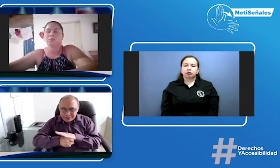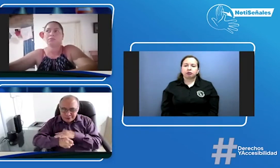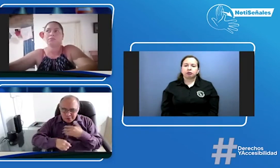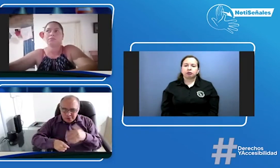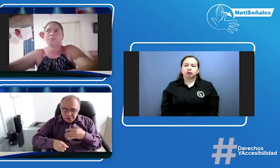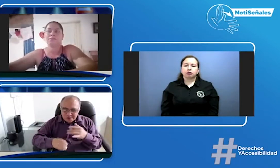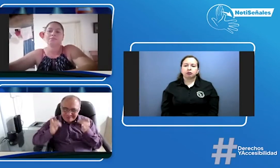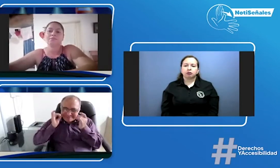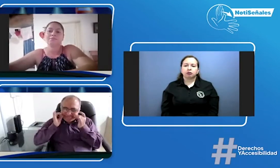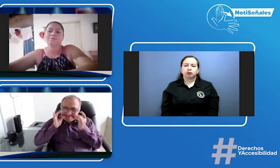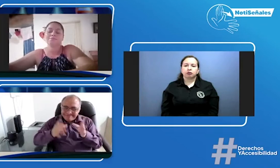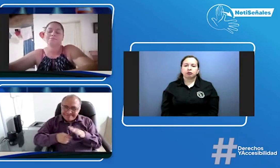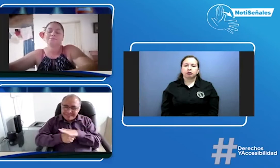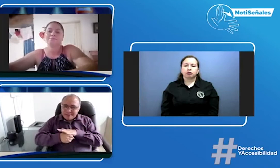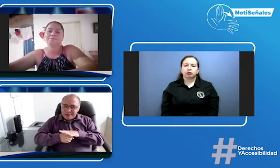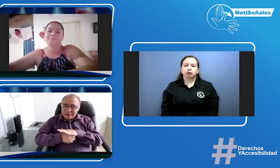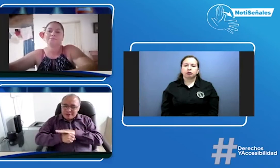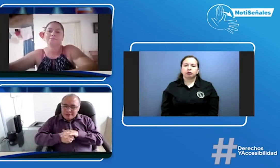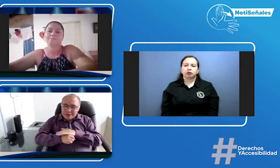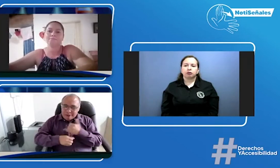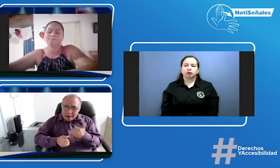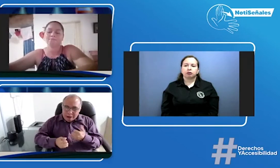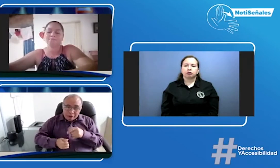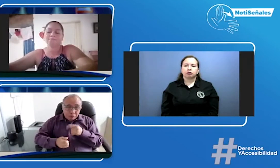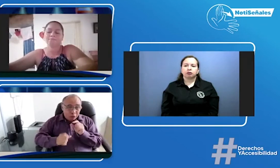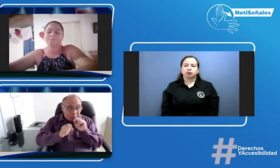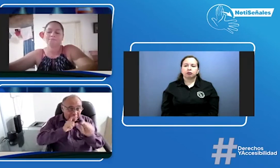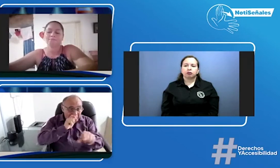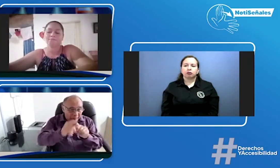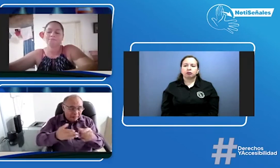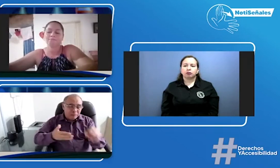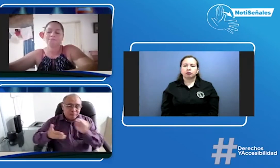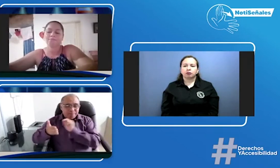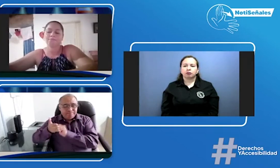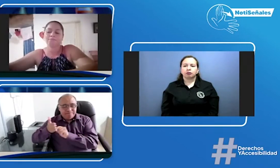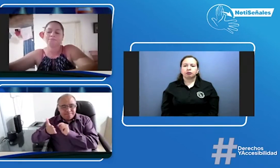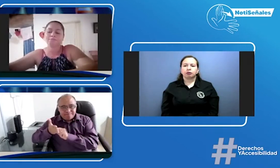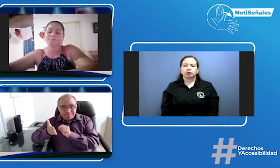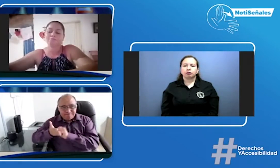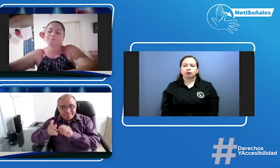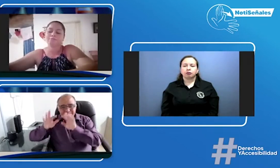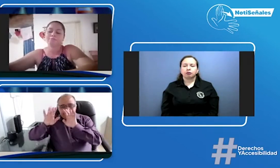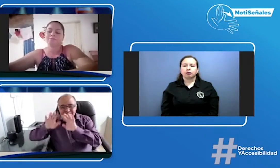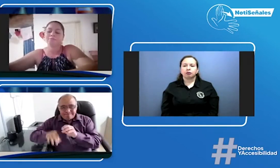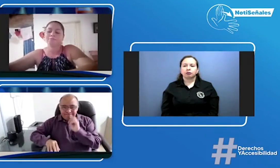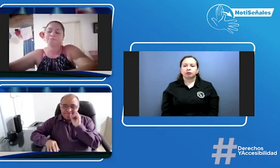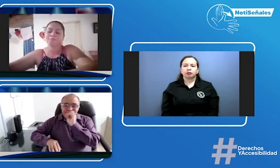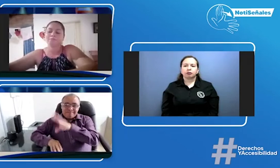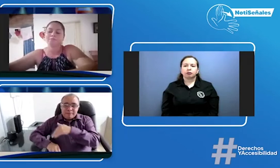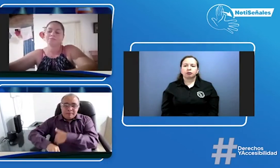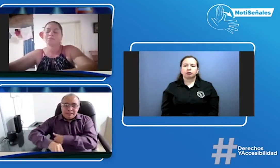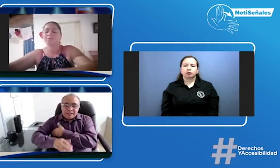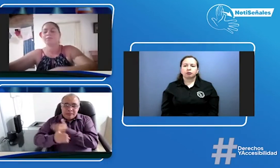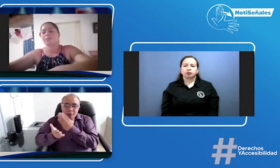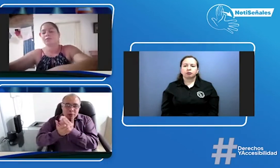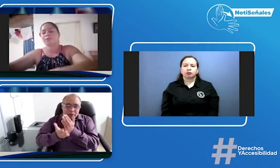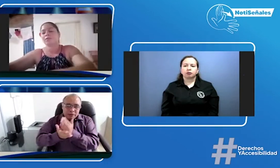alcanzan los logros pasan el año o tú ves que quizás no aprenden o cómo es porque toda esta